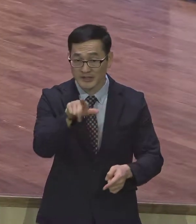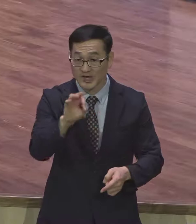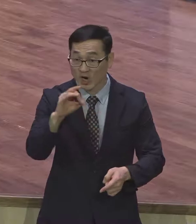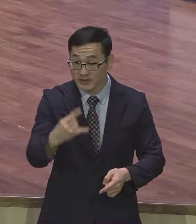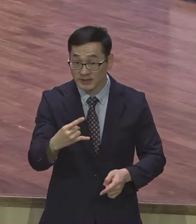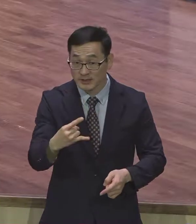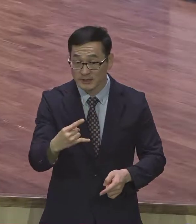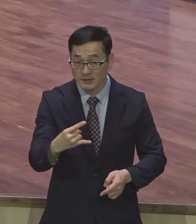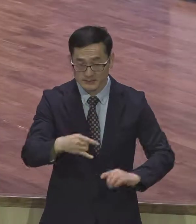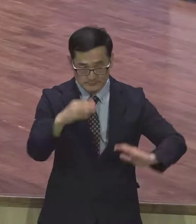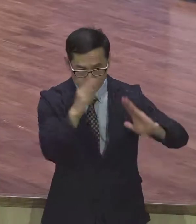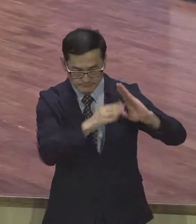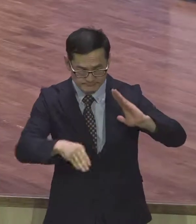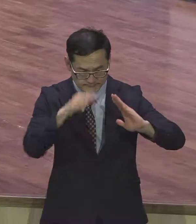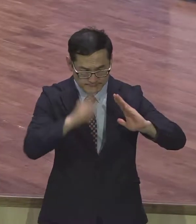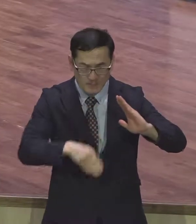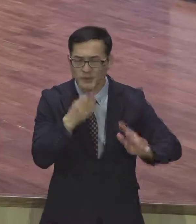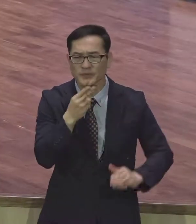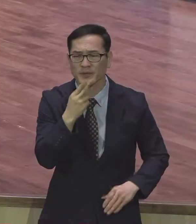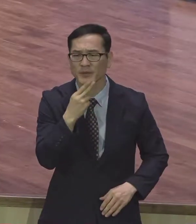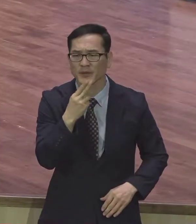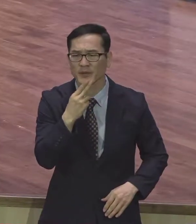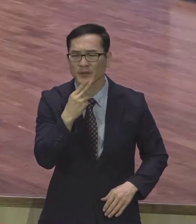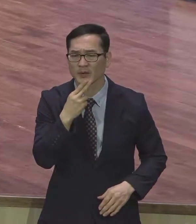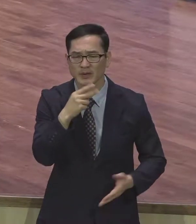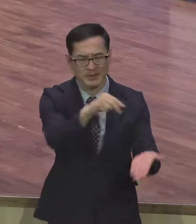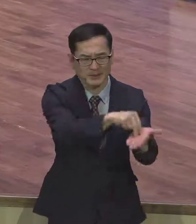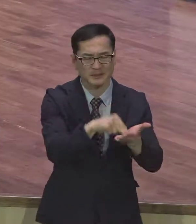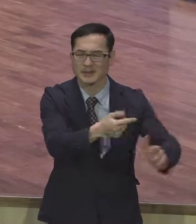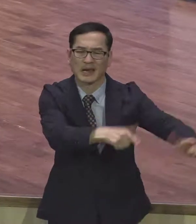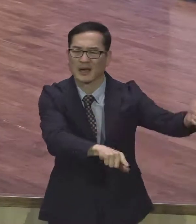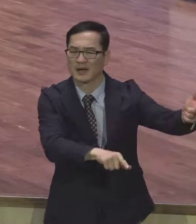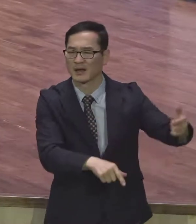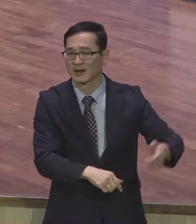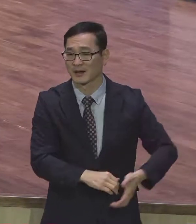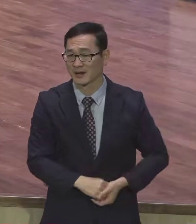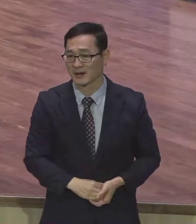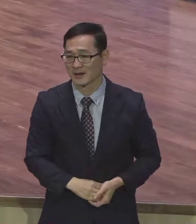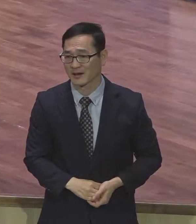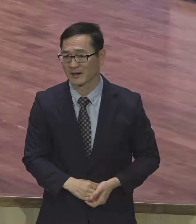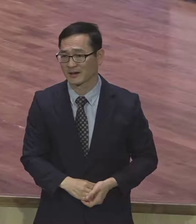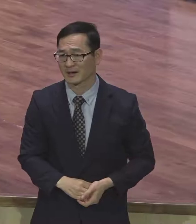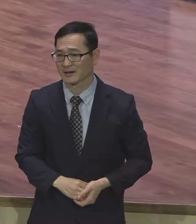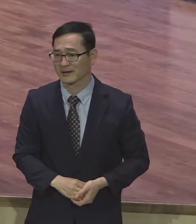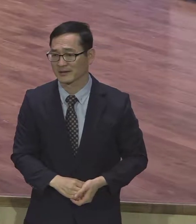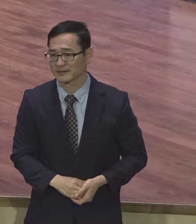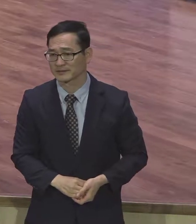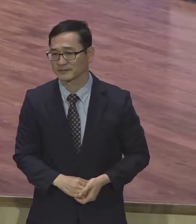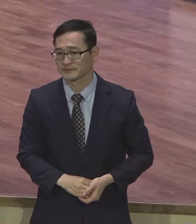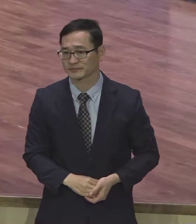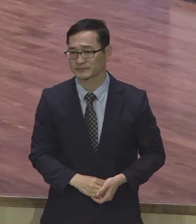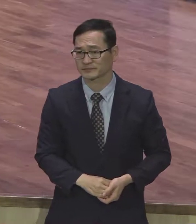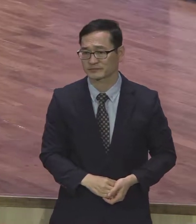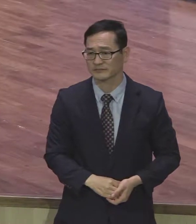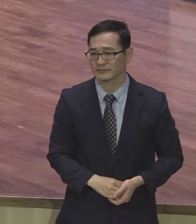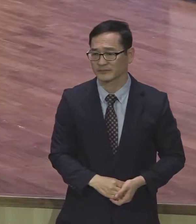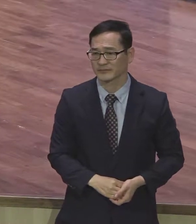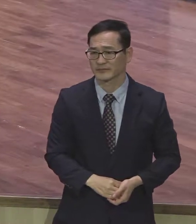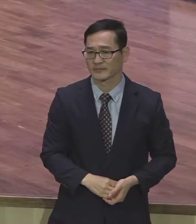상대적이에요. 이 파스칼이 빵세라는 책에서 이런 말했어요. 피렌의 산맥에서 이쪽의 정의가 저쪽에서 불의가 되는 것이다.